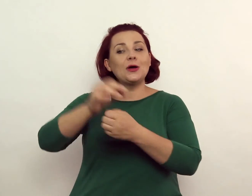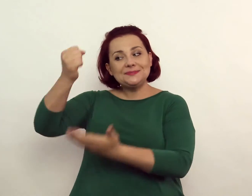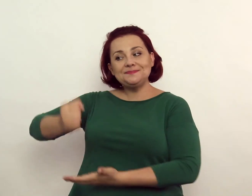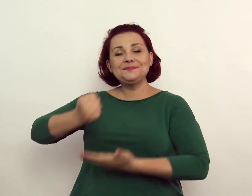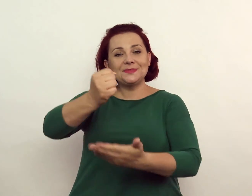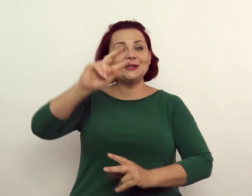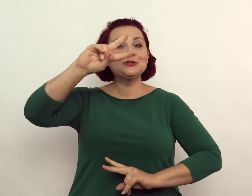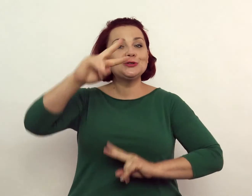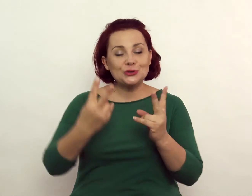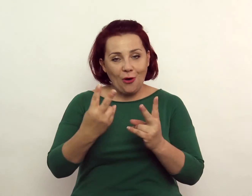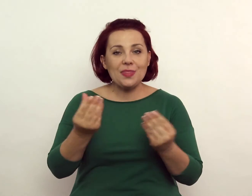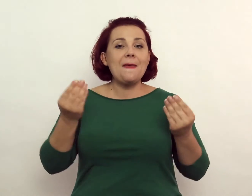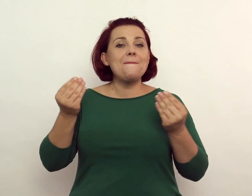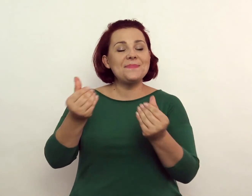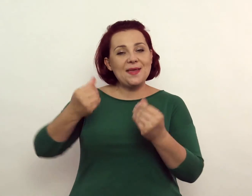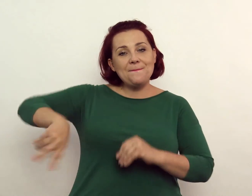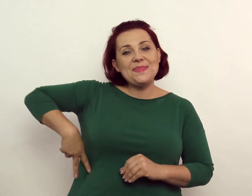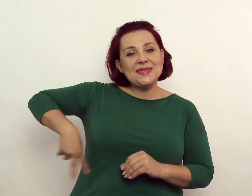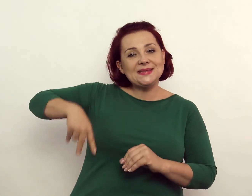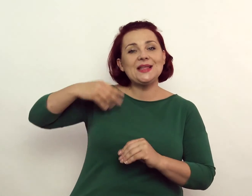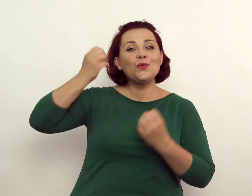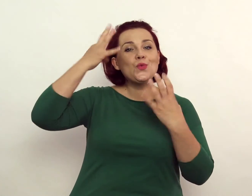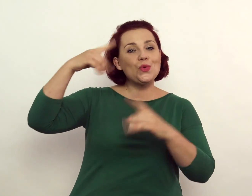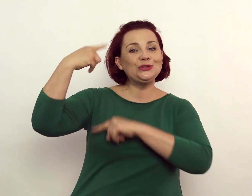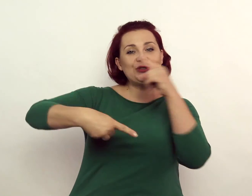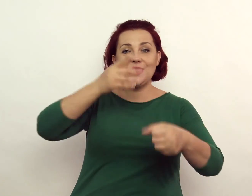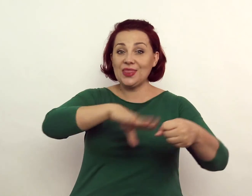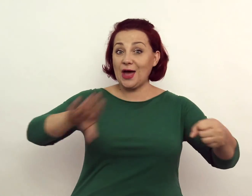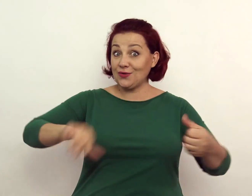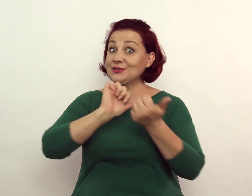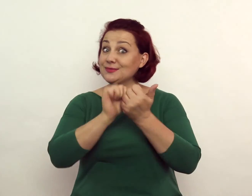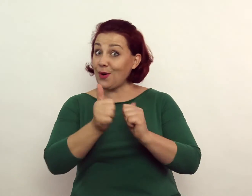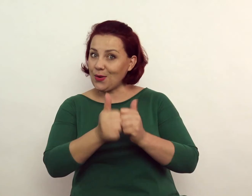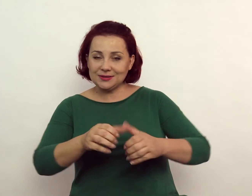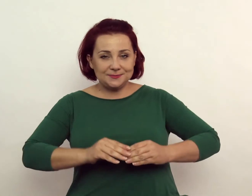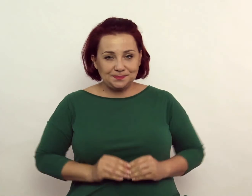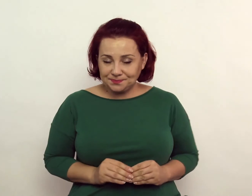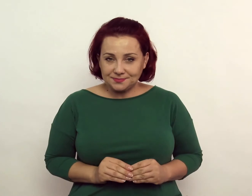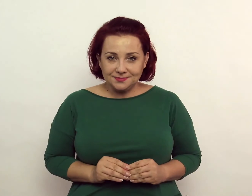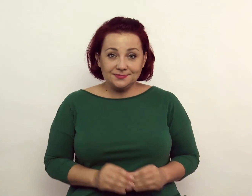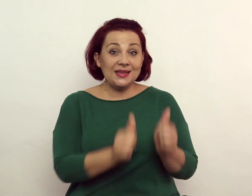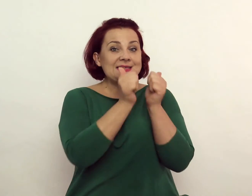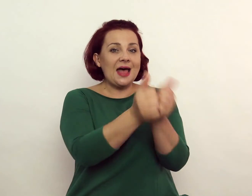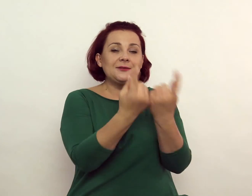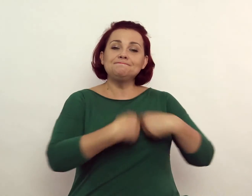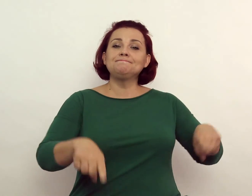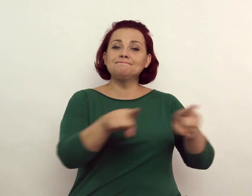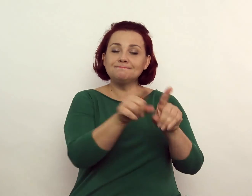Projekt dofinansowano ze środków Ministra Kultury Dziedzictwa Narodowego i Sportu. Zadanie